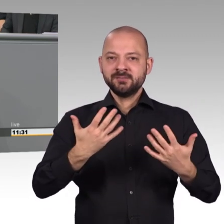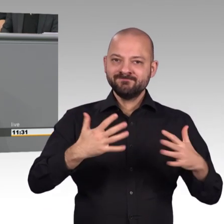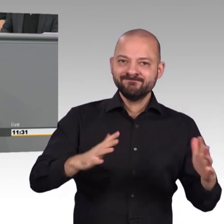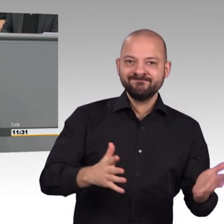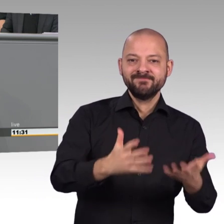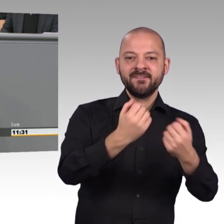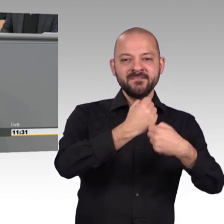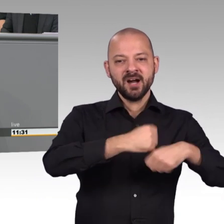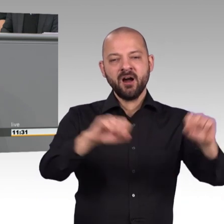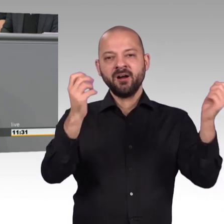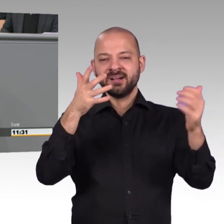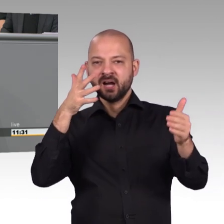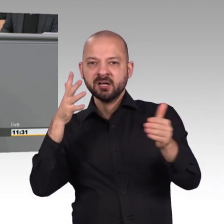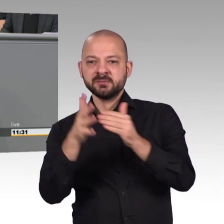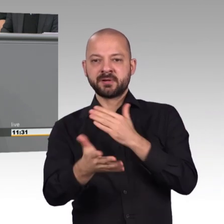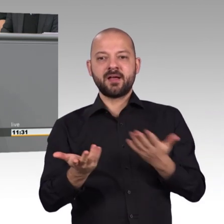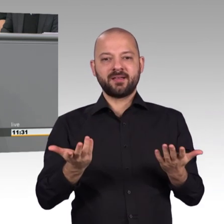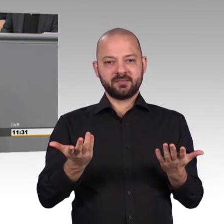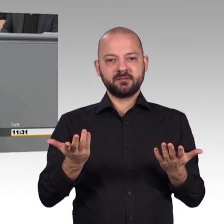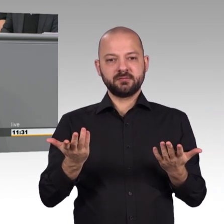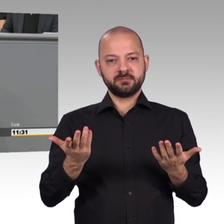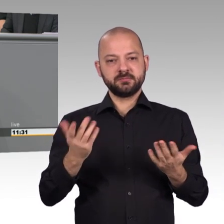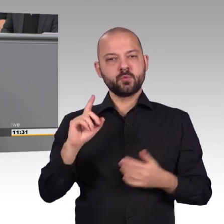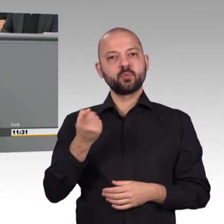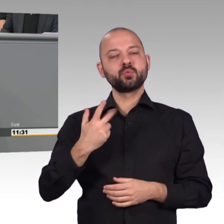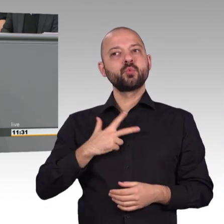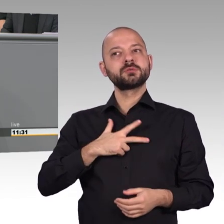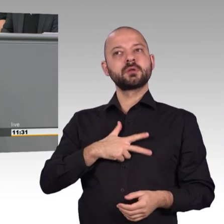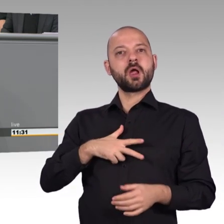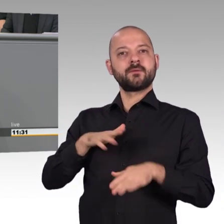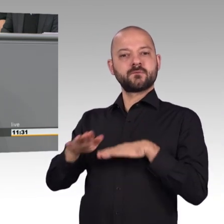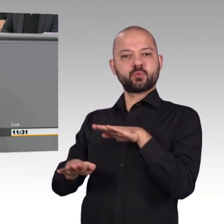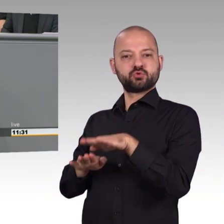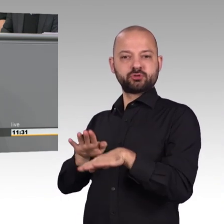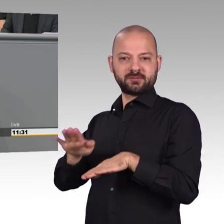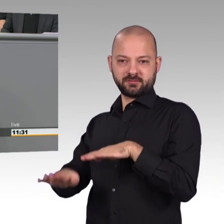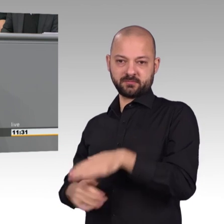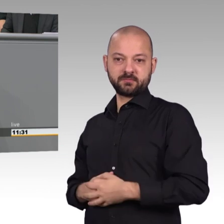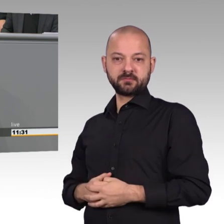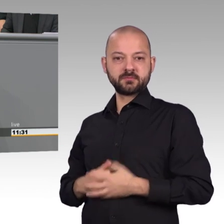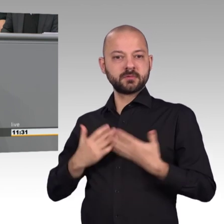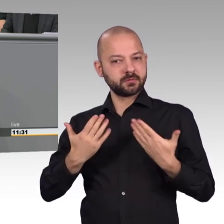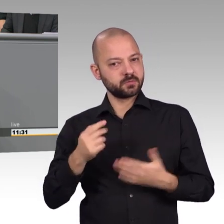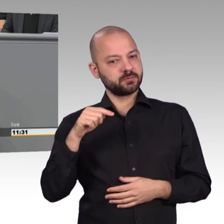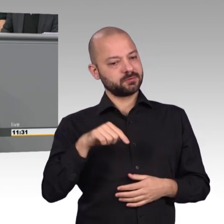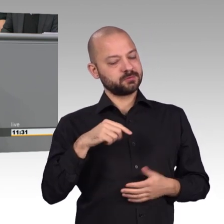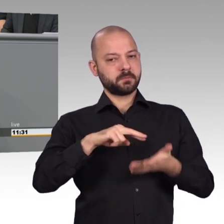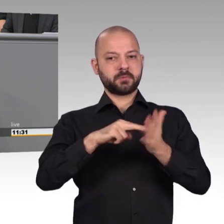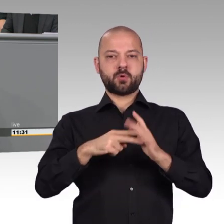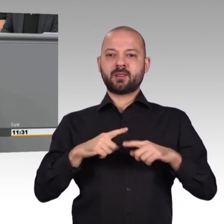das Wort nur dann vor, wenn es darum ging, Nachrichtendiensten Zugriff auf die verschlüsselte Kommunikation zu gewähren. Und die SPD hat